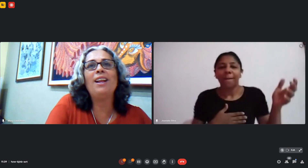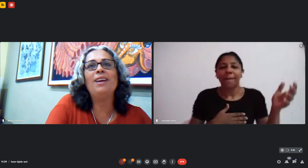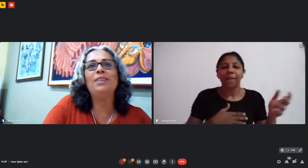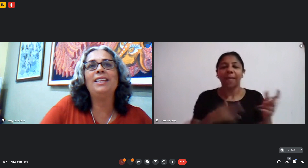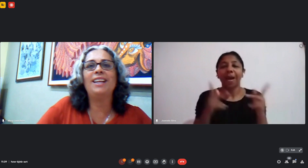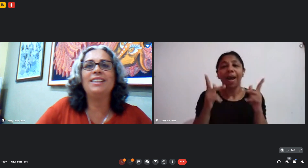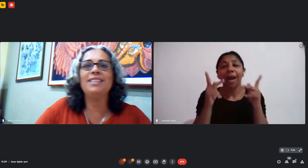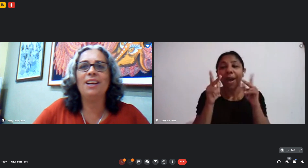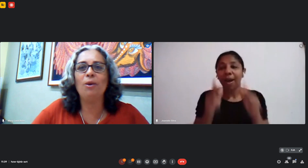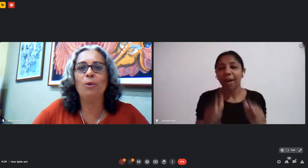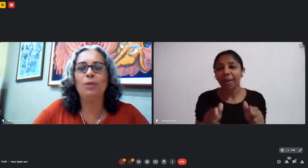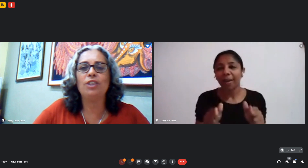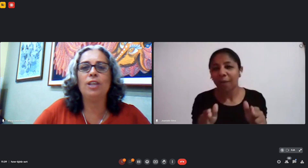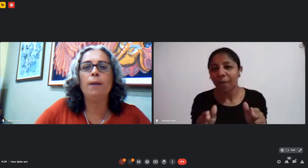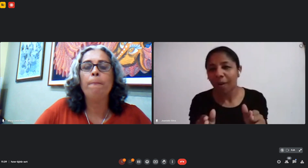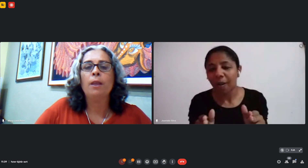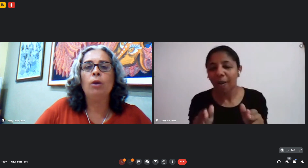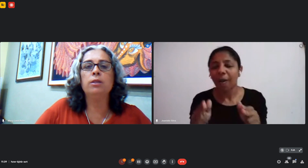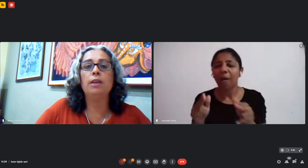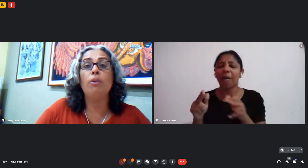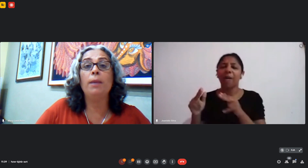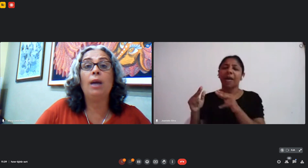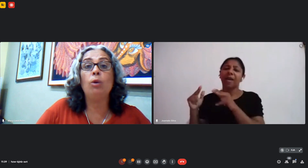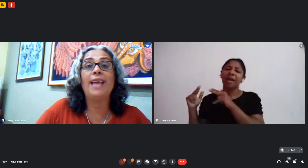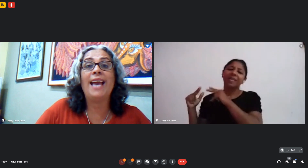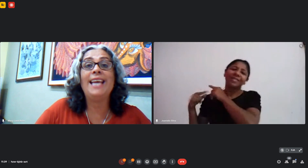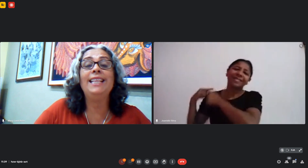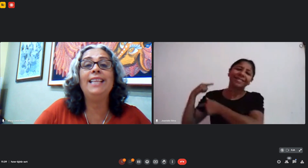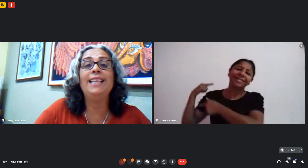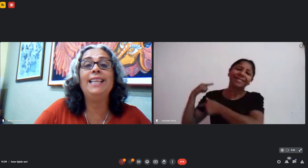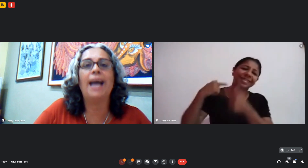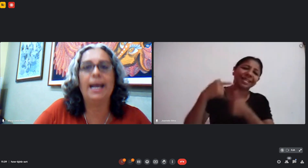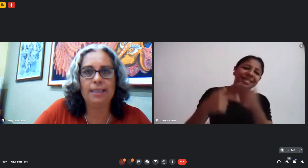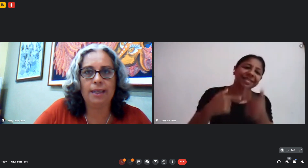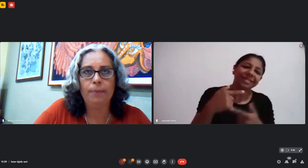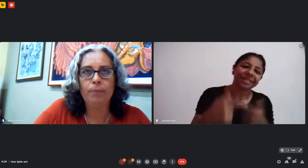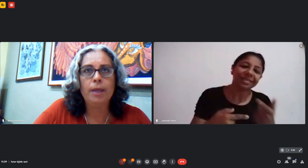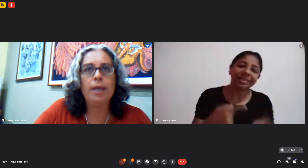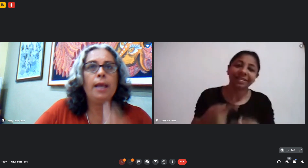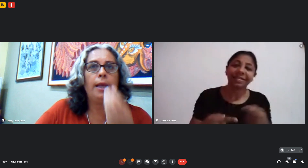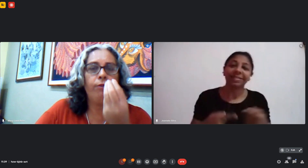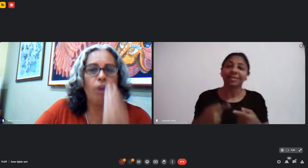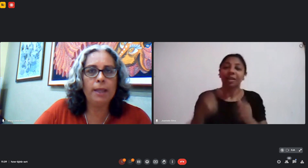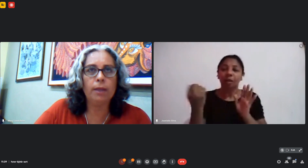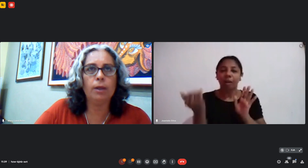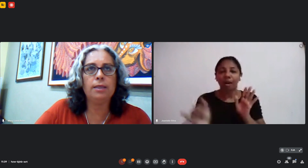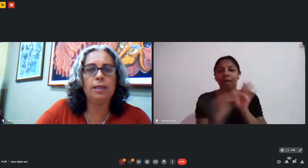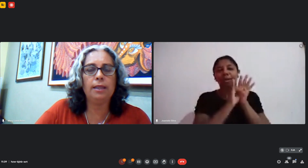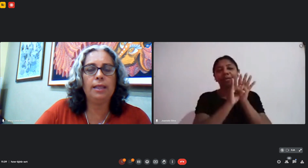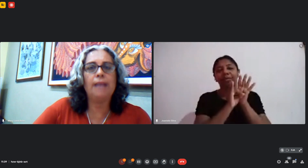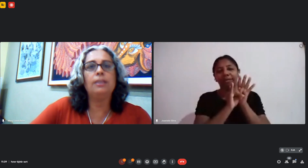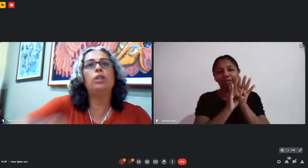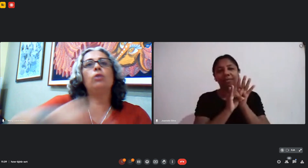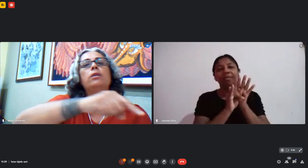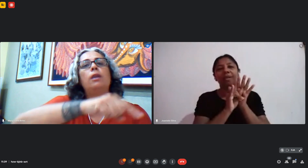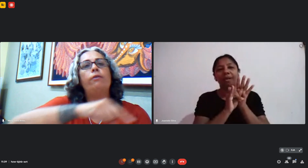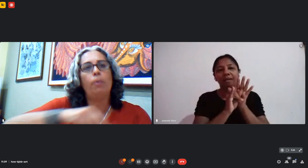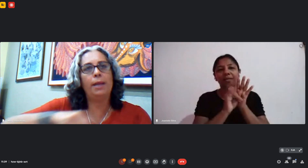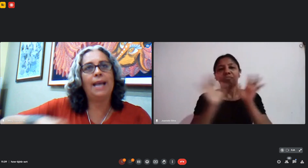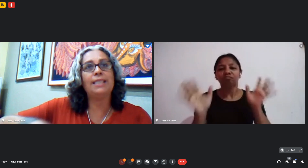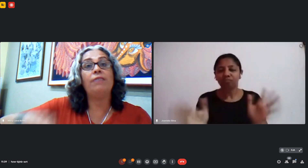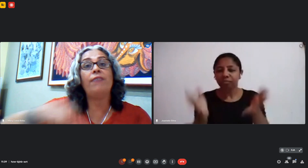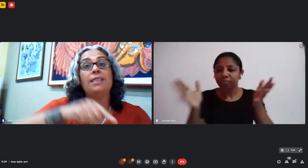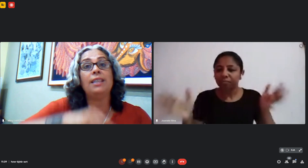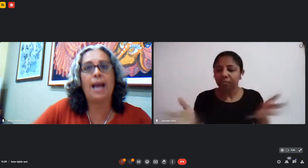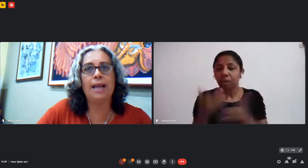gente tá falando de tradição da gente conseguir fomentar o que é identidade e fomentando as identidades a gente conseguir